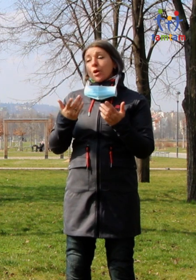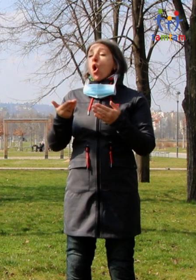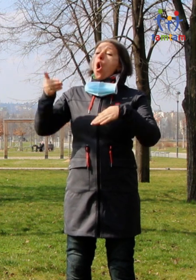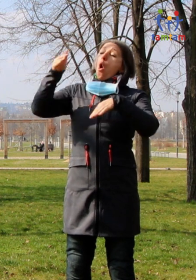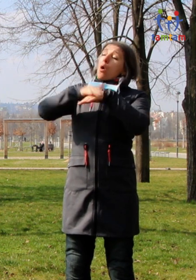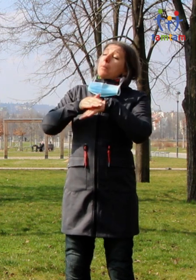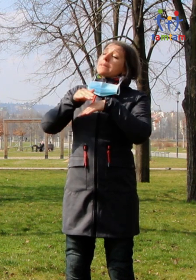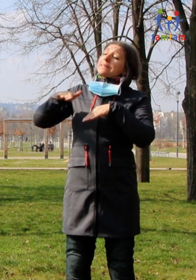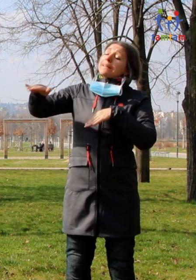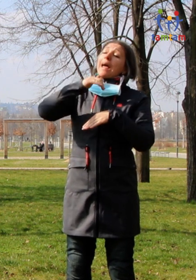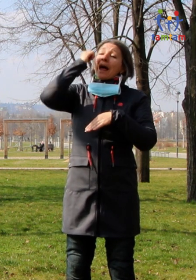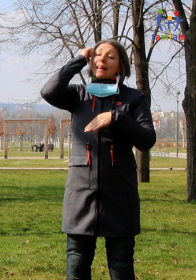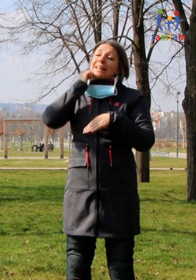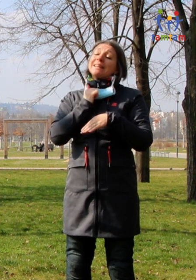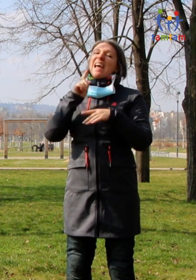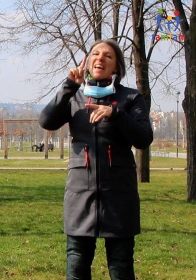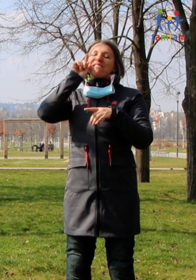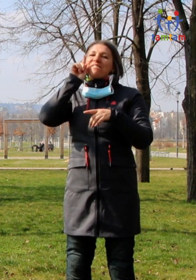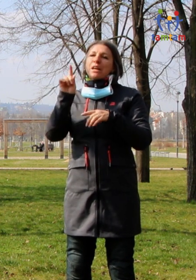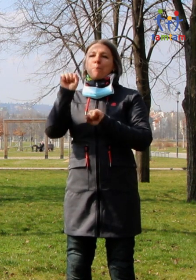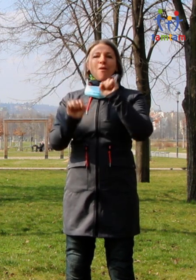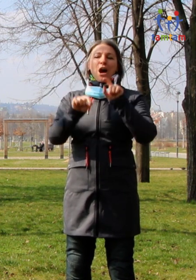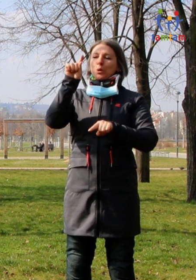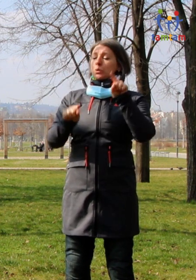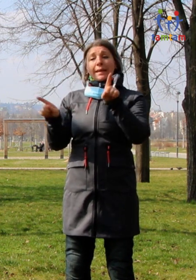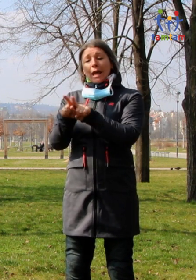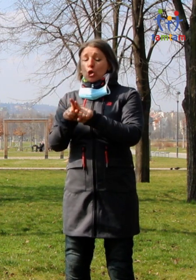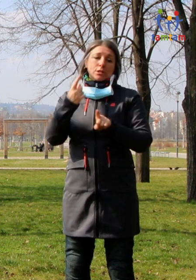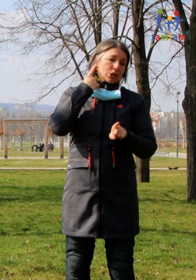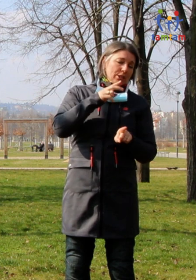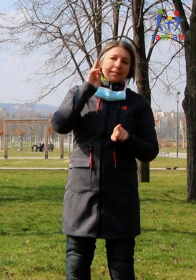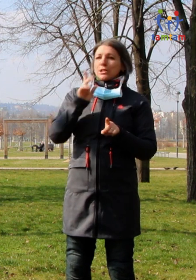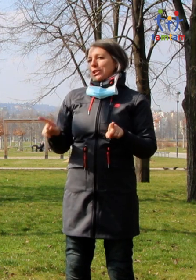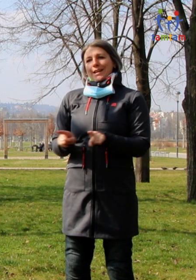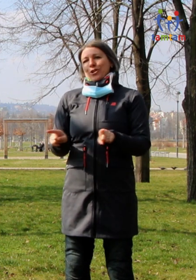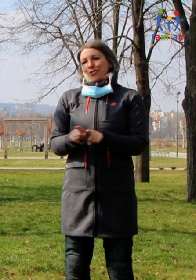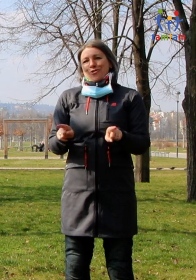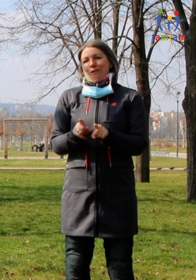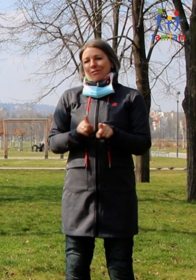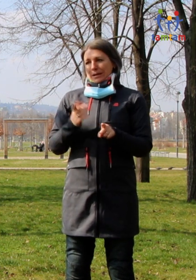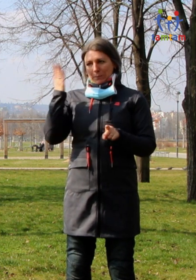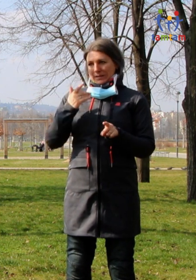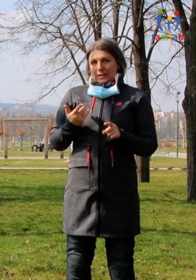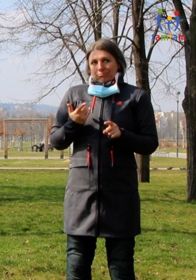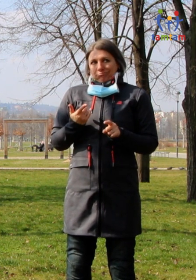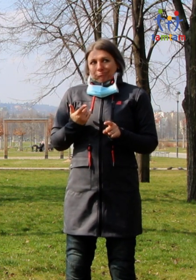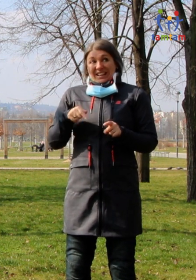obecně reagují různě na tu situaci, ať slyšící nebo neslyšící. V tom jsme na tom stejně.